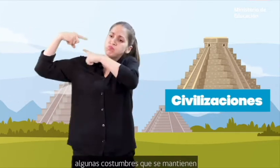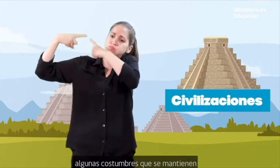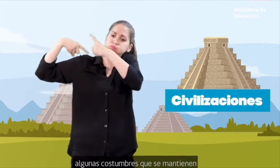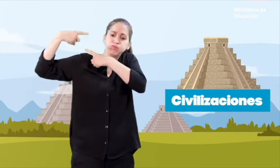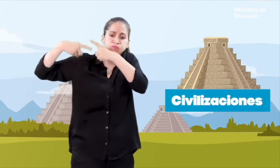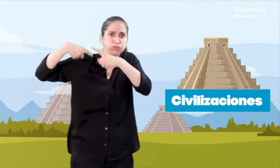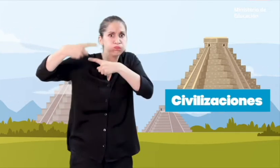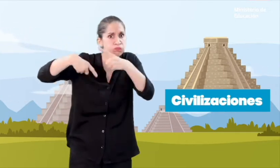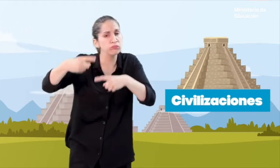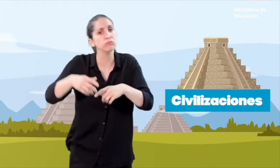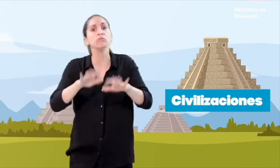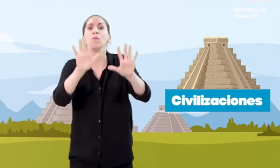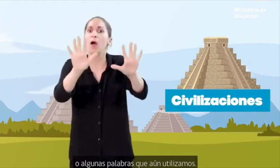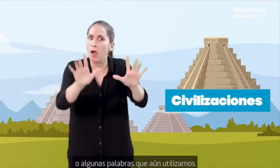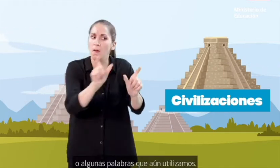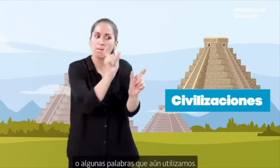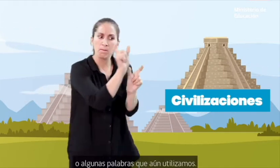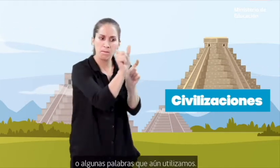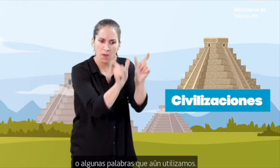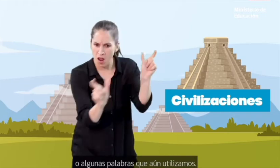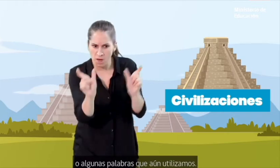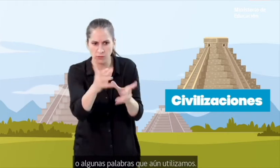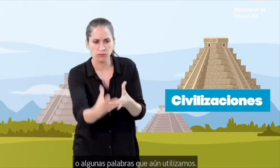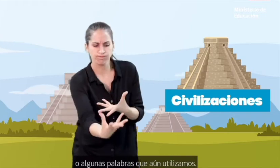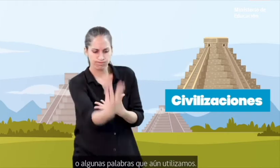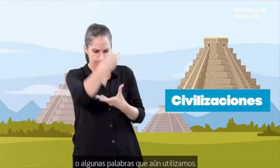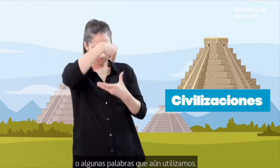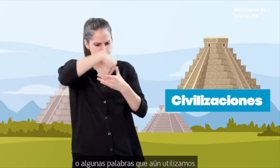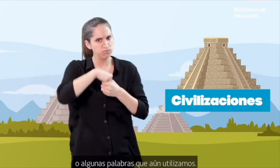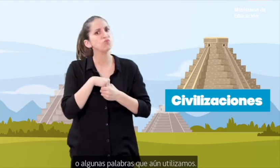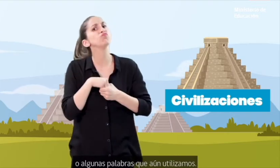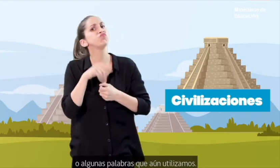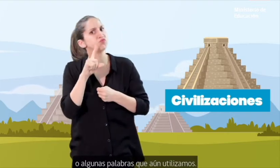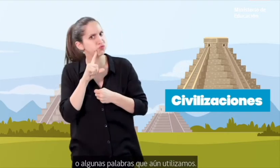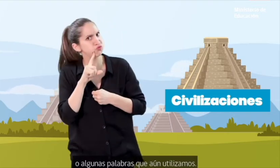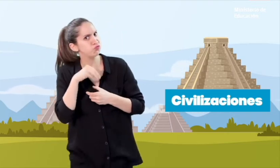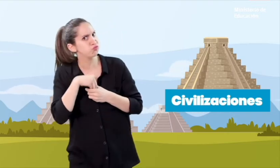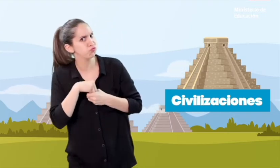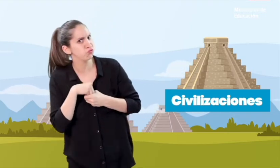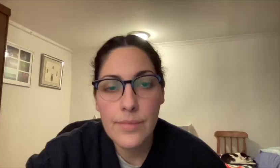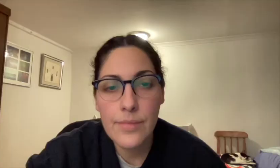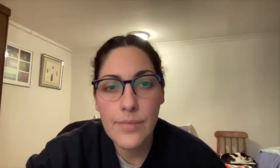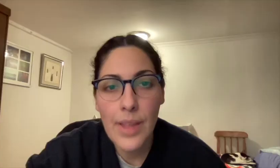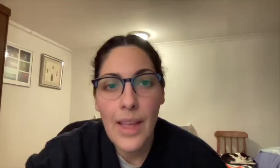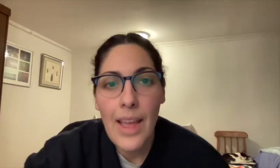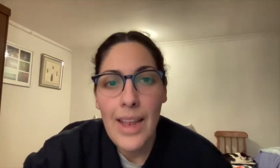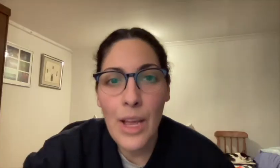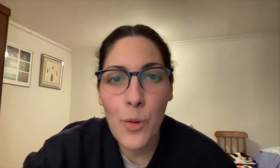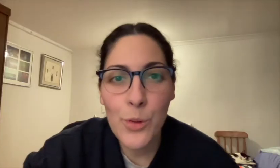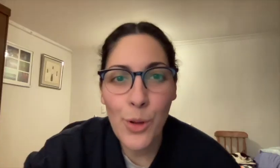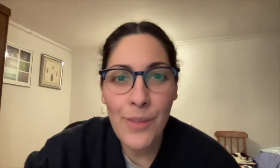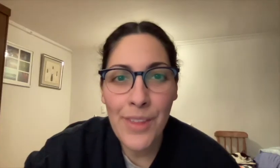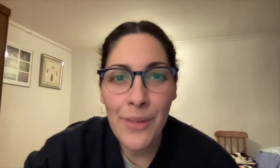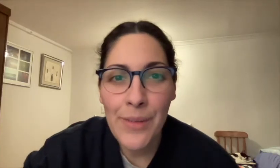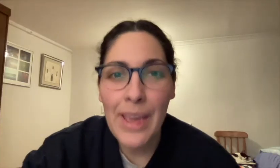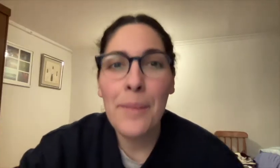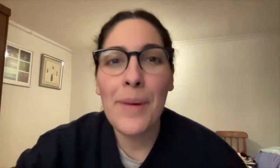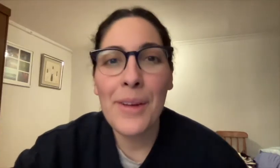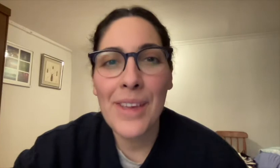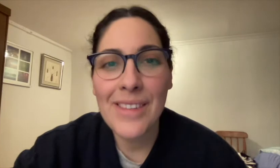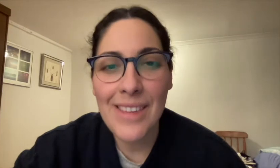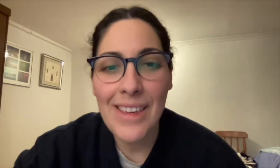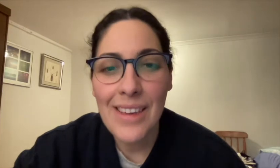mantienen o algunas palabras que aún utilizamos. ¿Les gustó el video?